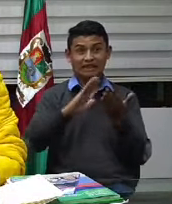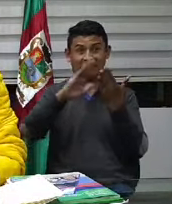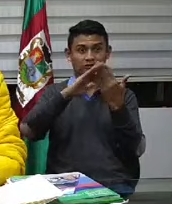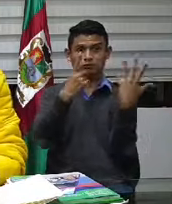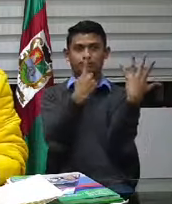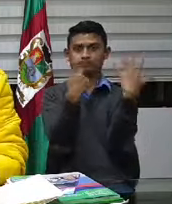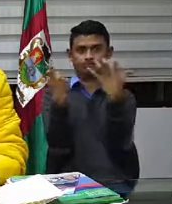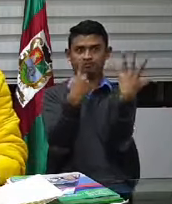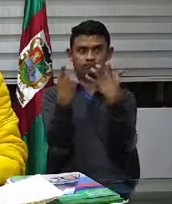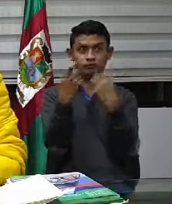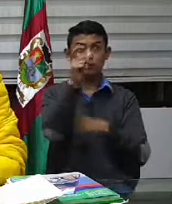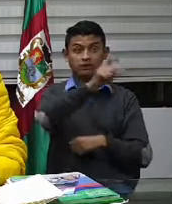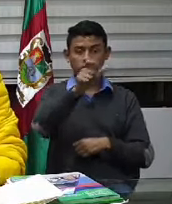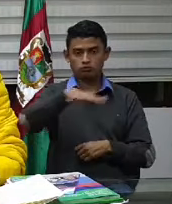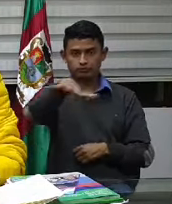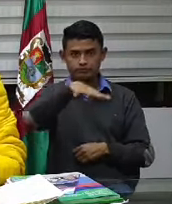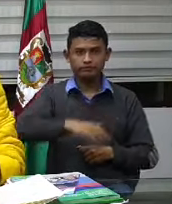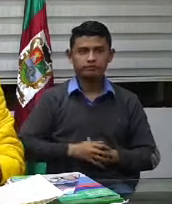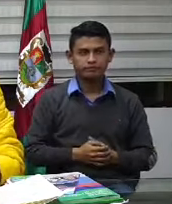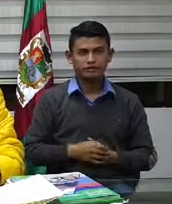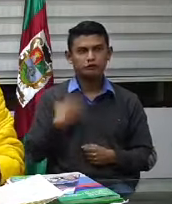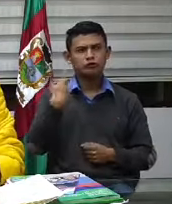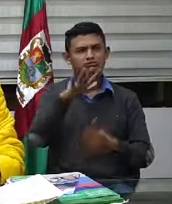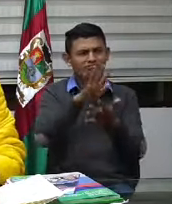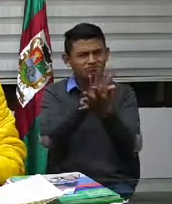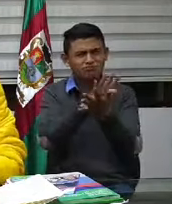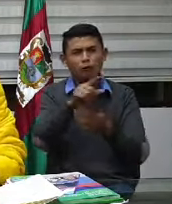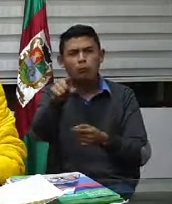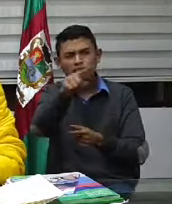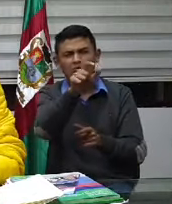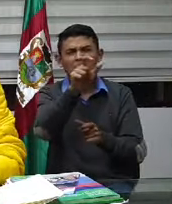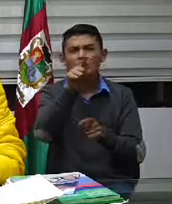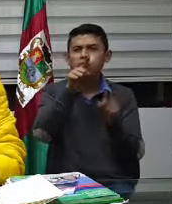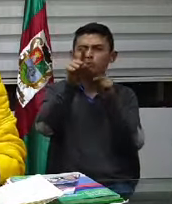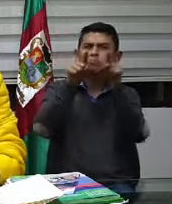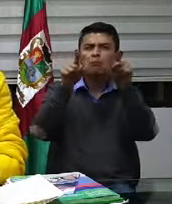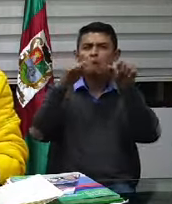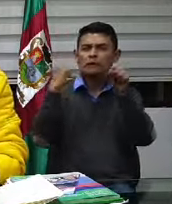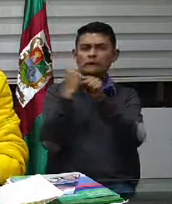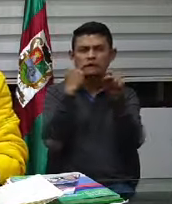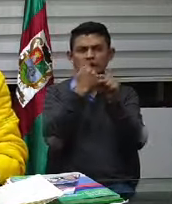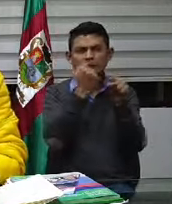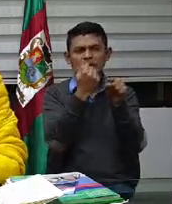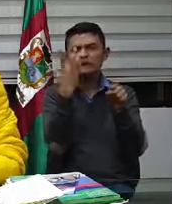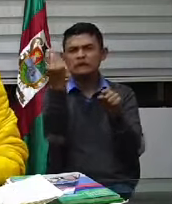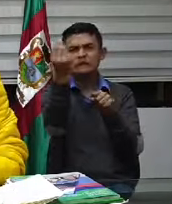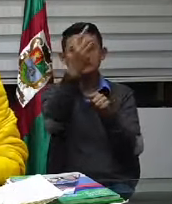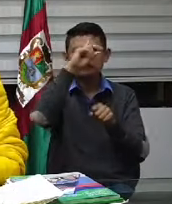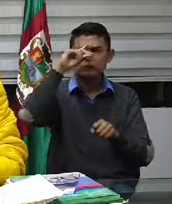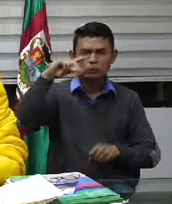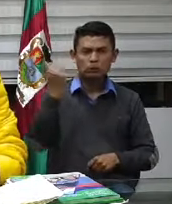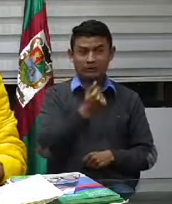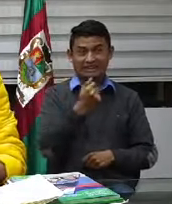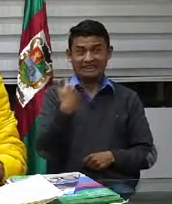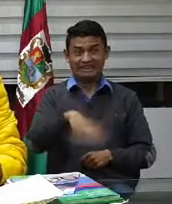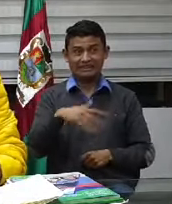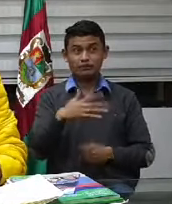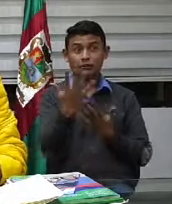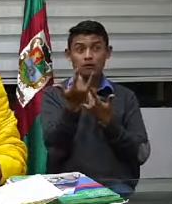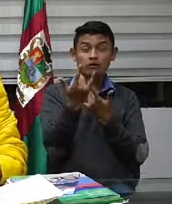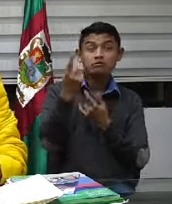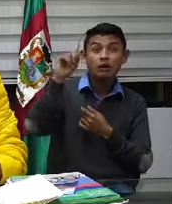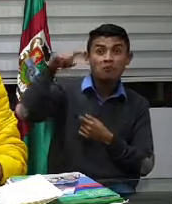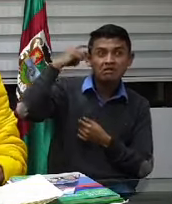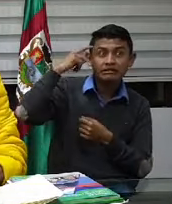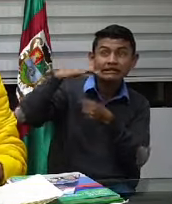encaminadas a que vamos a aumentar y la cobertura y le digo los mercados que tenemos entregar entre los recursos que están pendientes de la gobernación de Cunidad Marca y